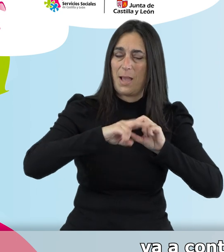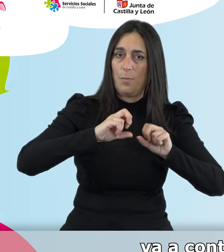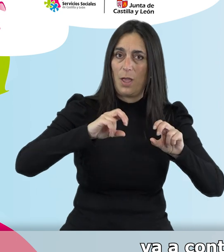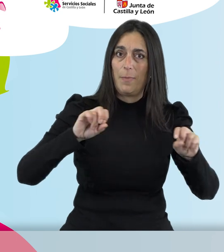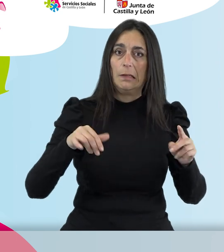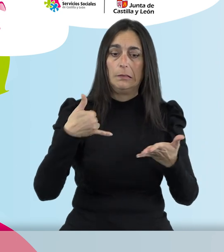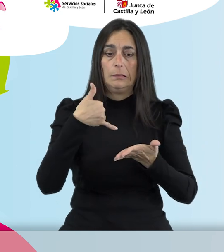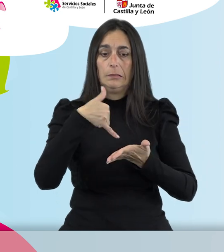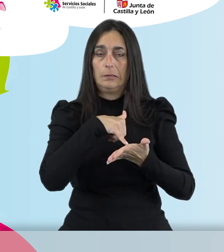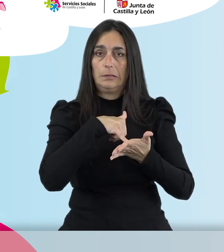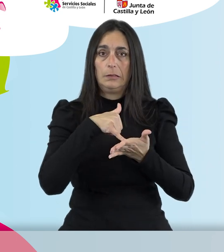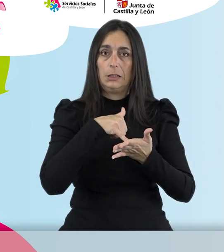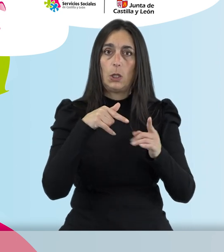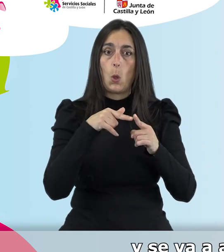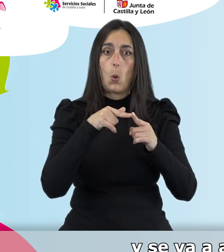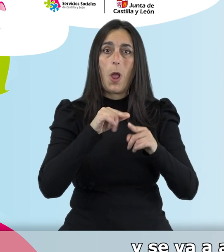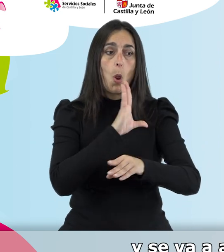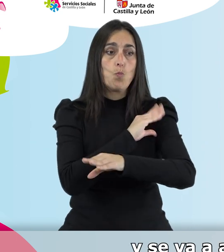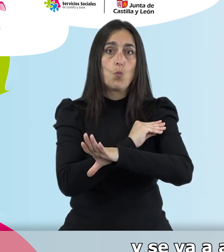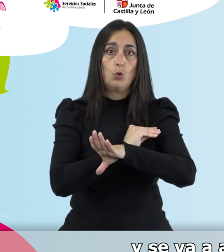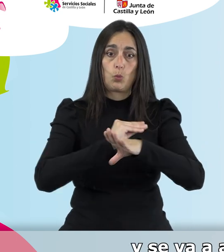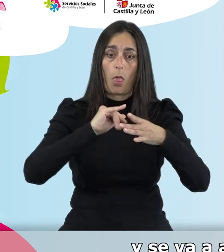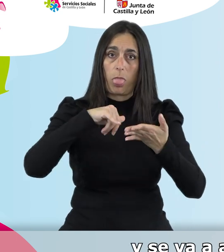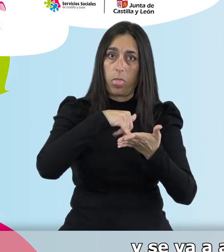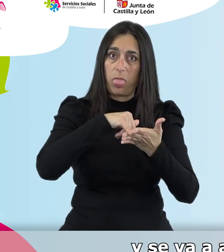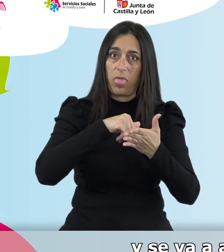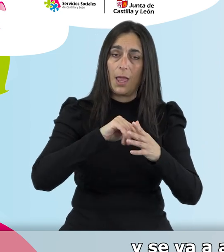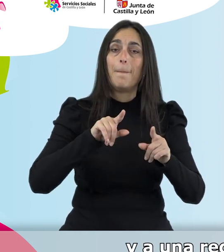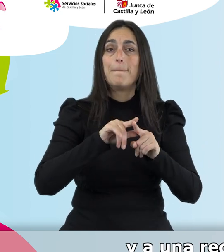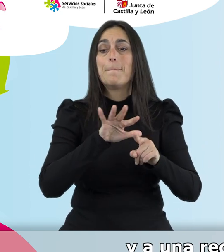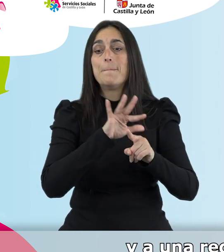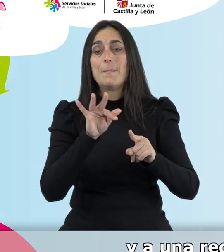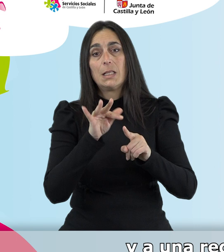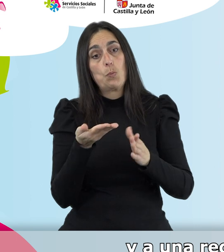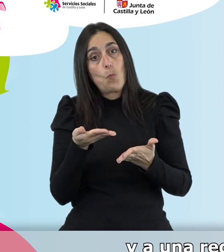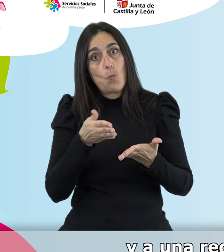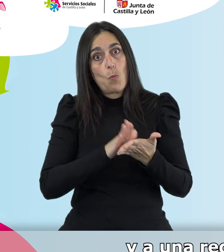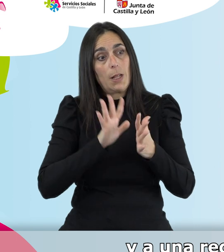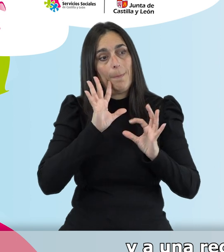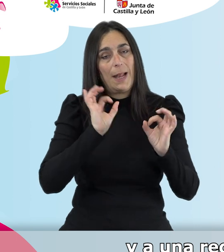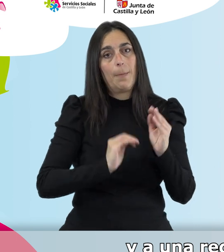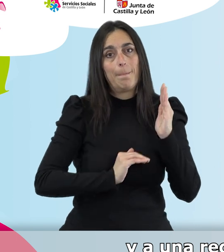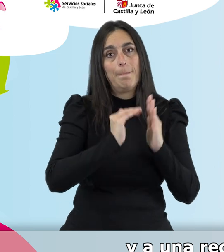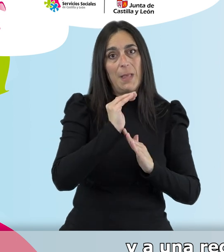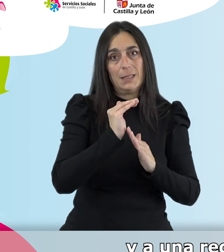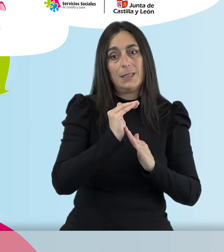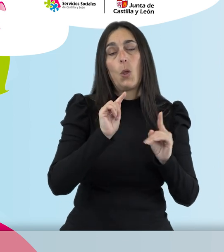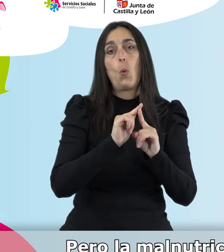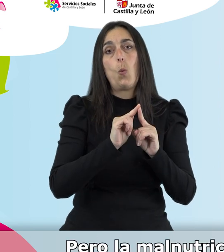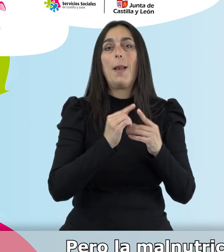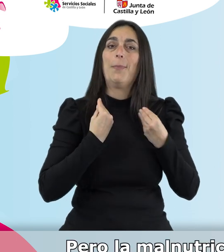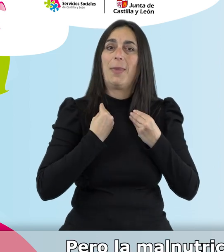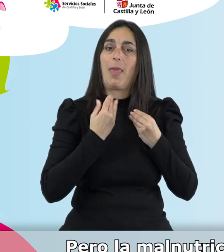aparición de la fragilidad y de la sarcopenia y se va a asociar a un riesgo de mortalidad y a una reducción de la supervivencia.